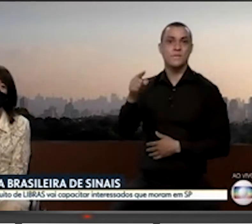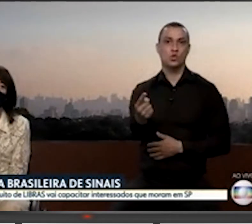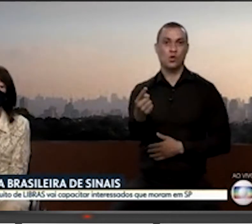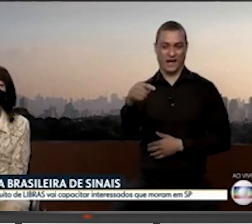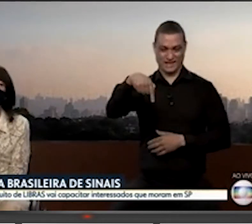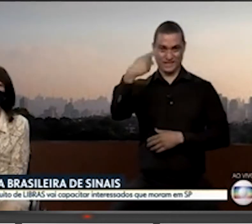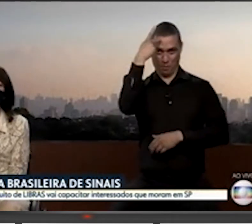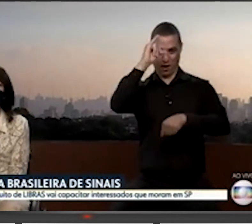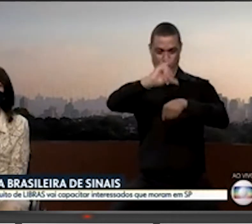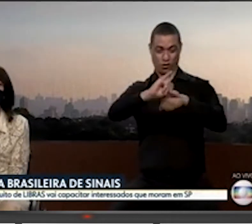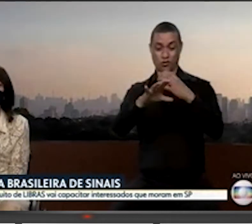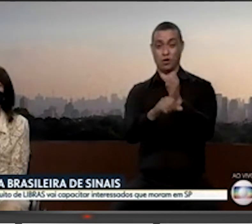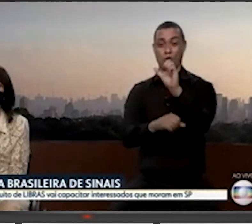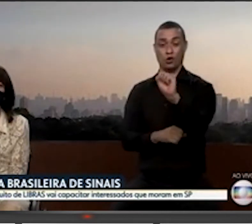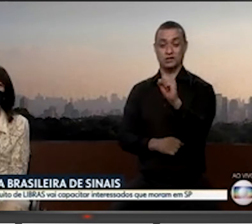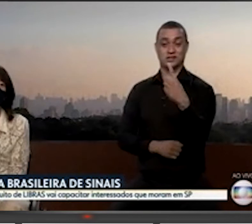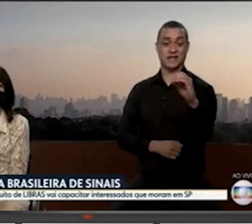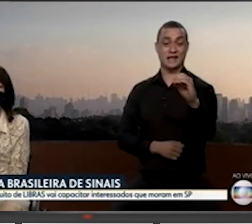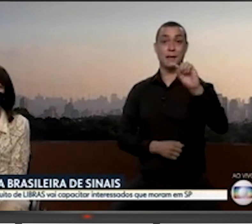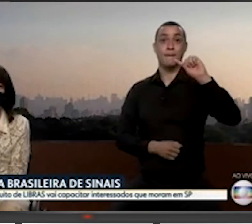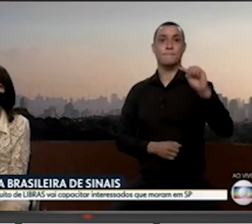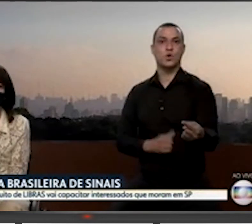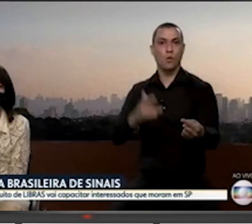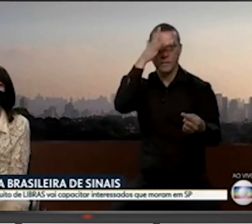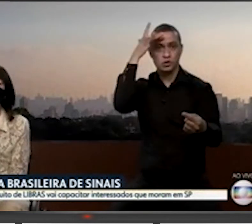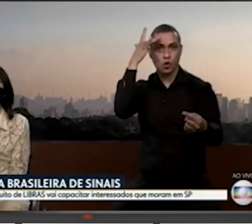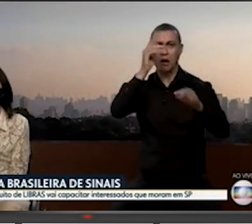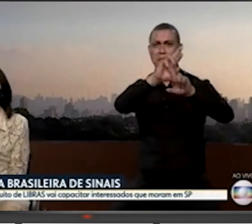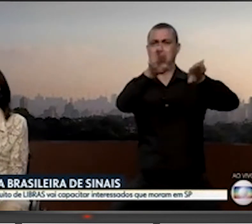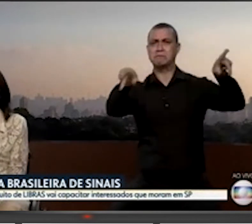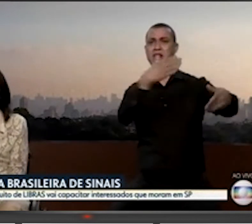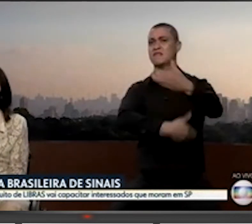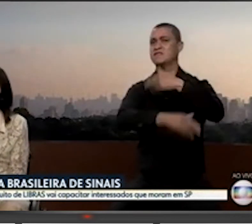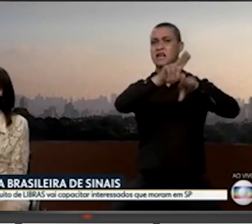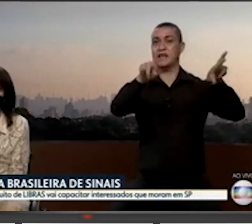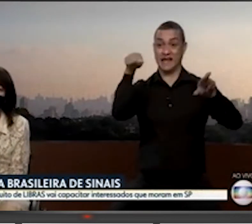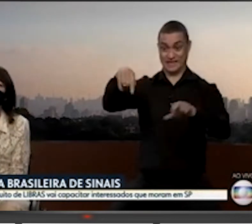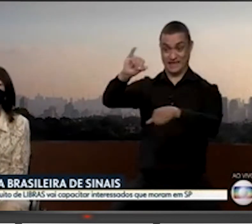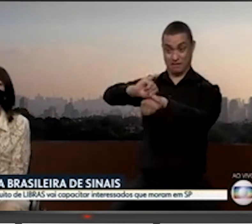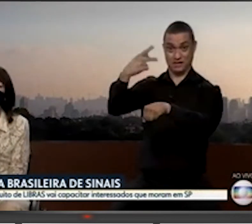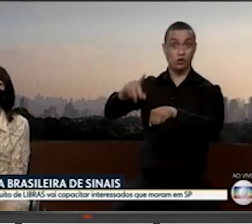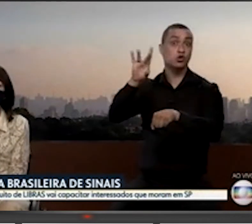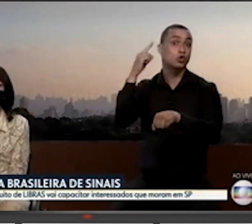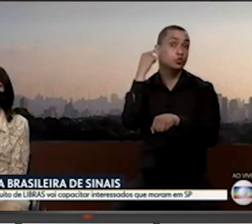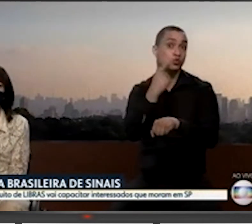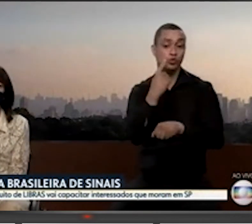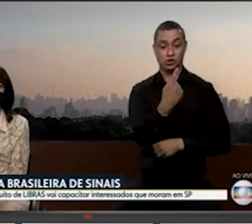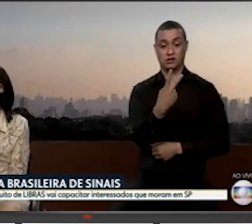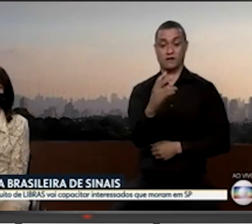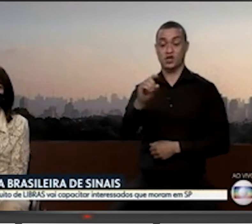Paulo, são 810 mil pessoas com todos os tipos de deficiência. E deficiência auditiva, na capital, mais de 120 mil pessoas.